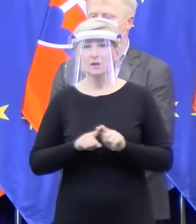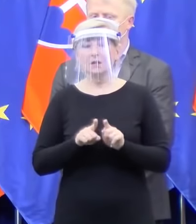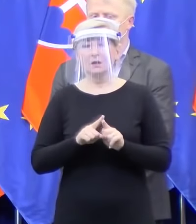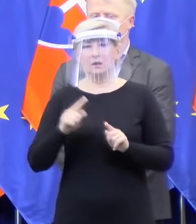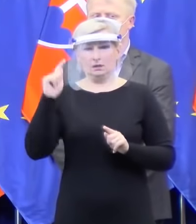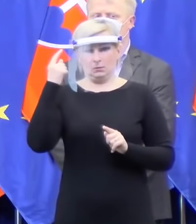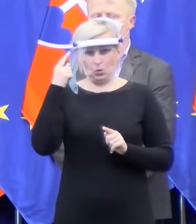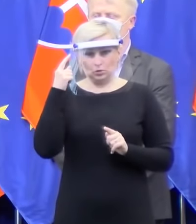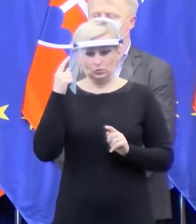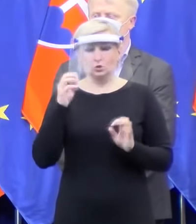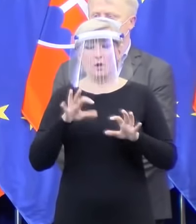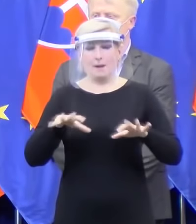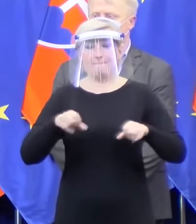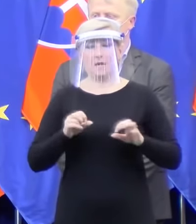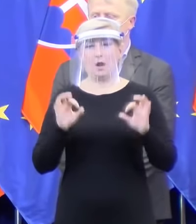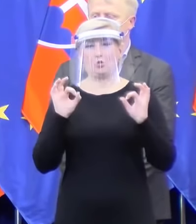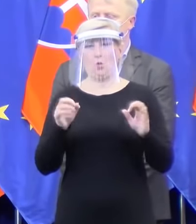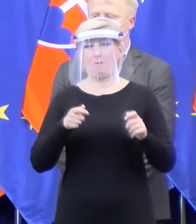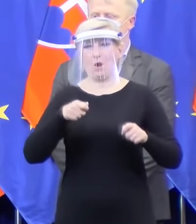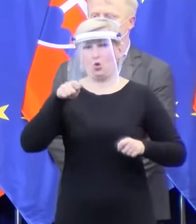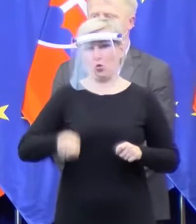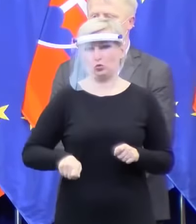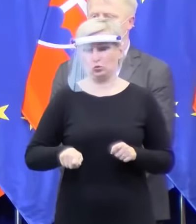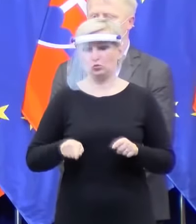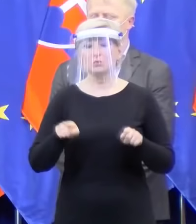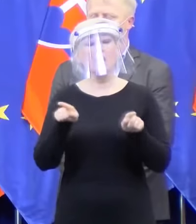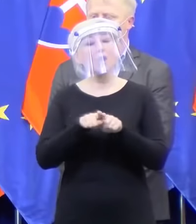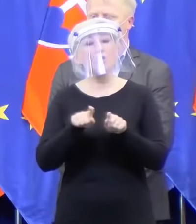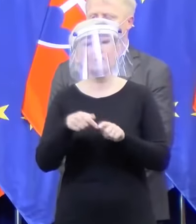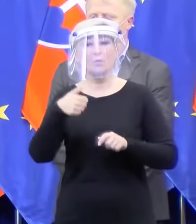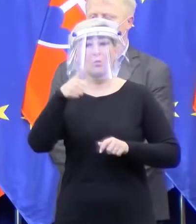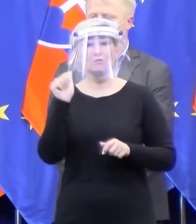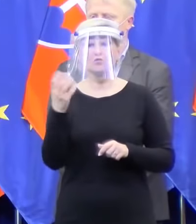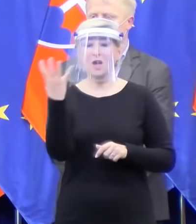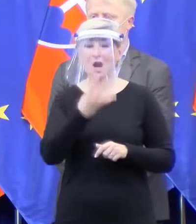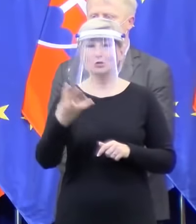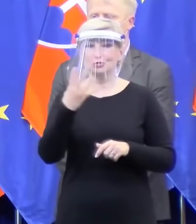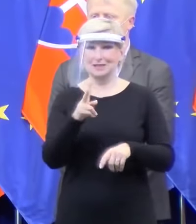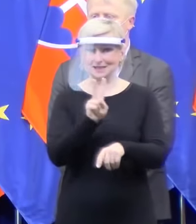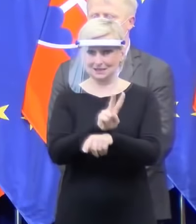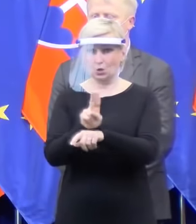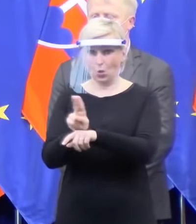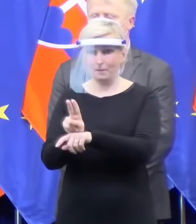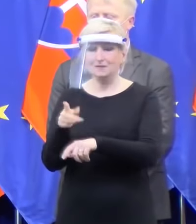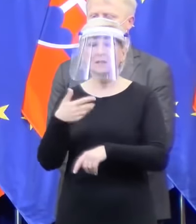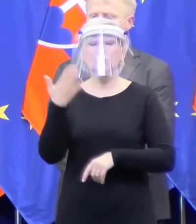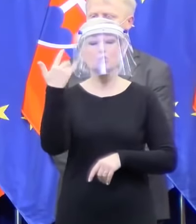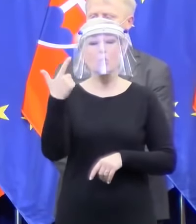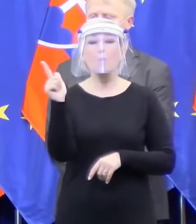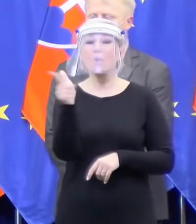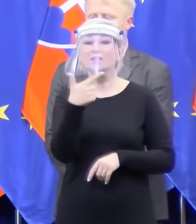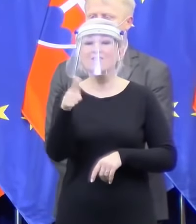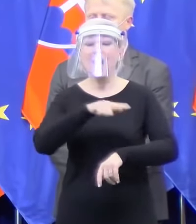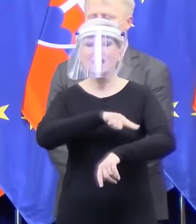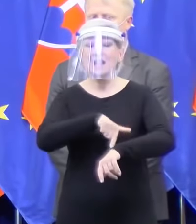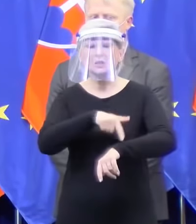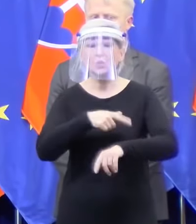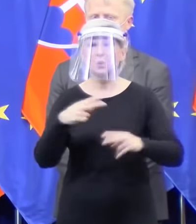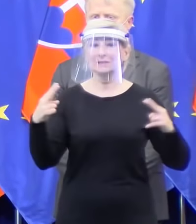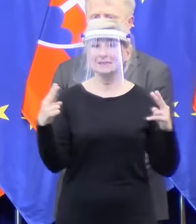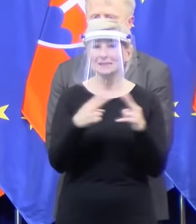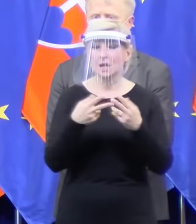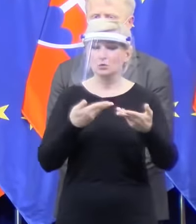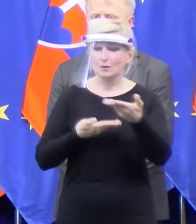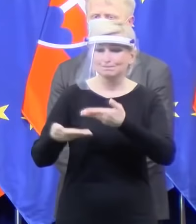ako to bolo včera pri tých 40. opatreniach. Tomu predchádzalo 12-hodinové stretnutie ľudí, ktorí sa vyznajú. Z ústredného